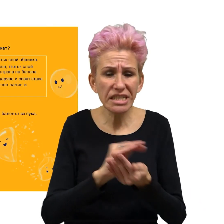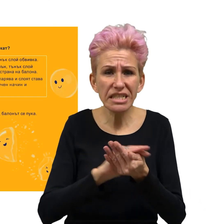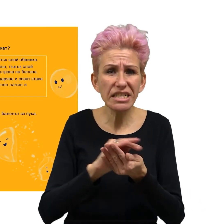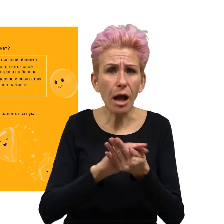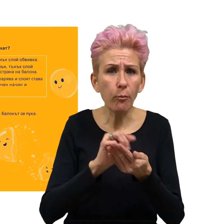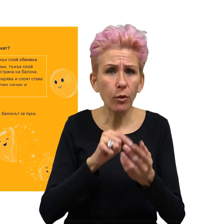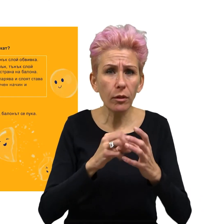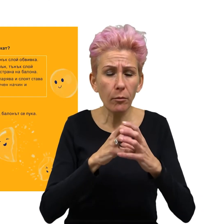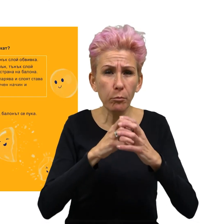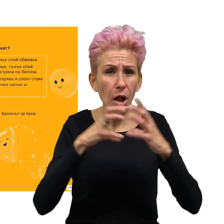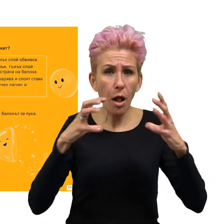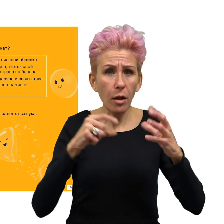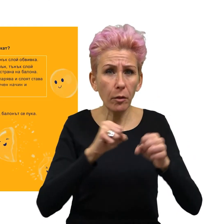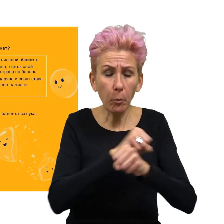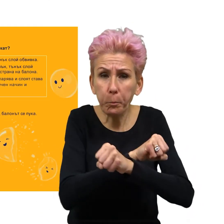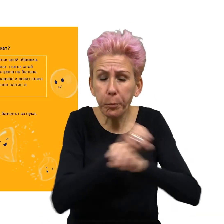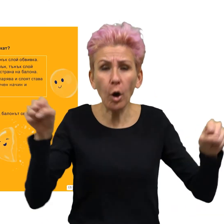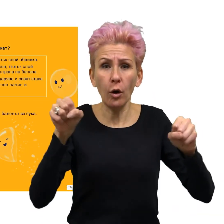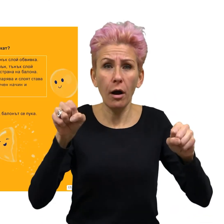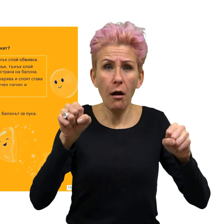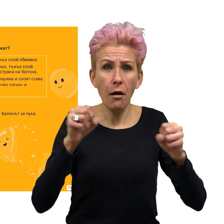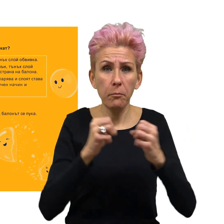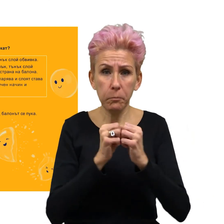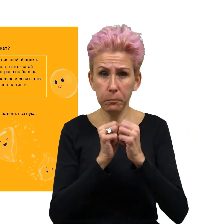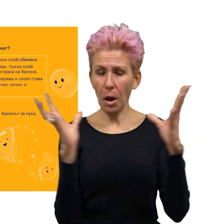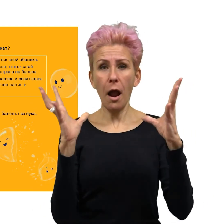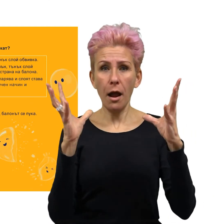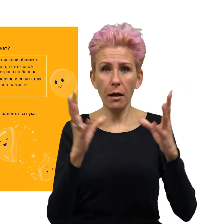Защо съпунените балончета се пукат?